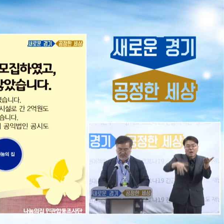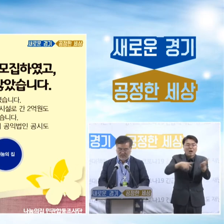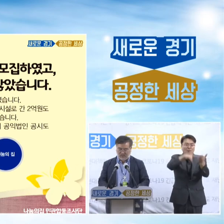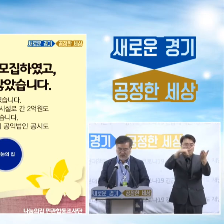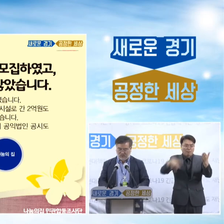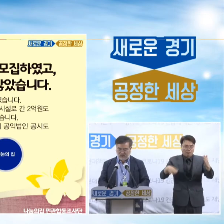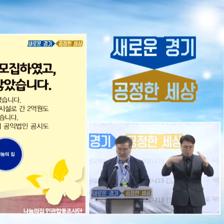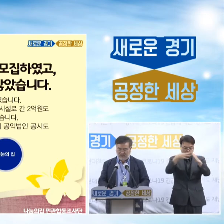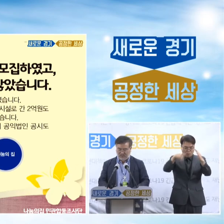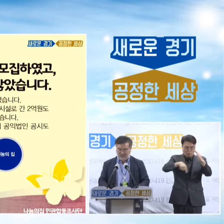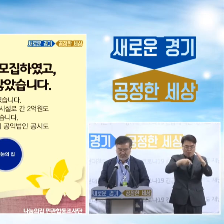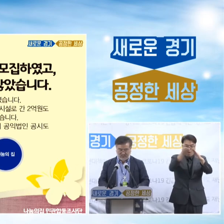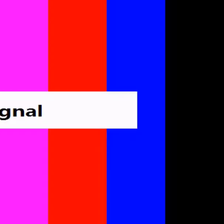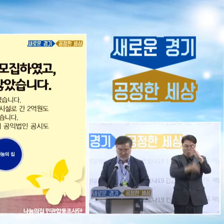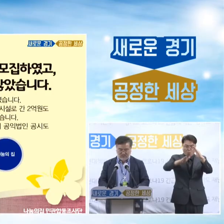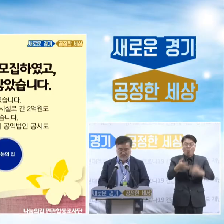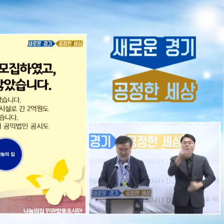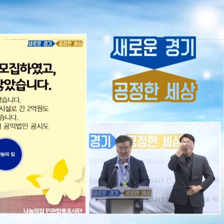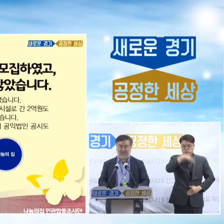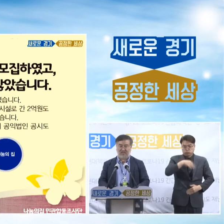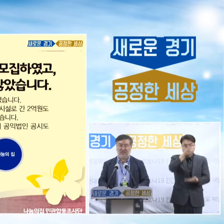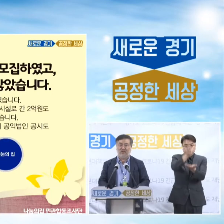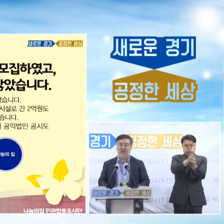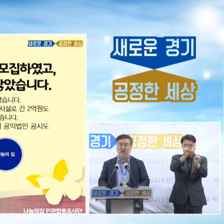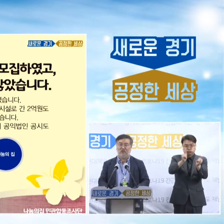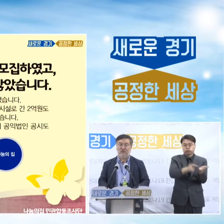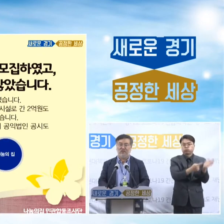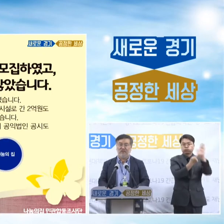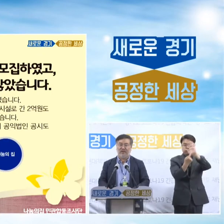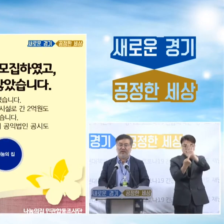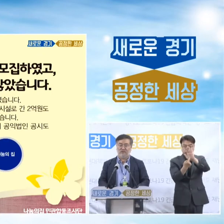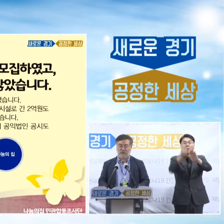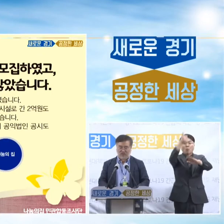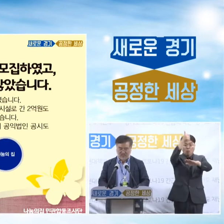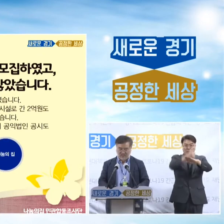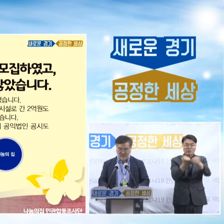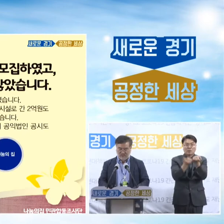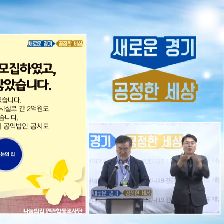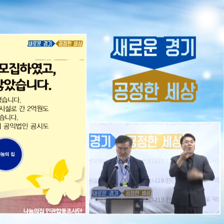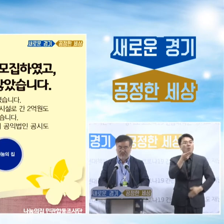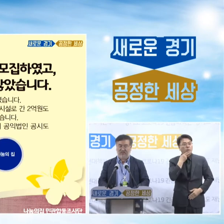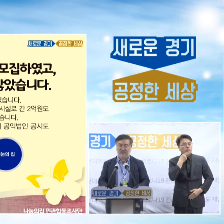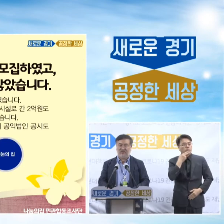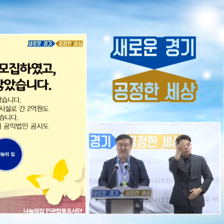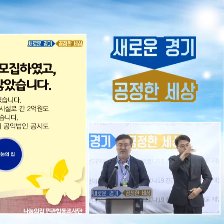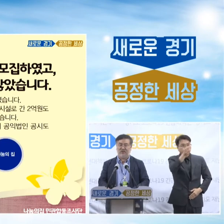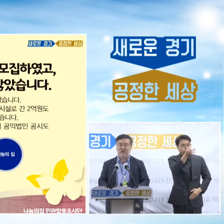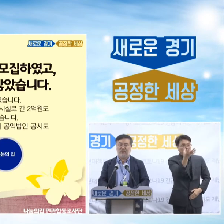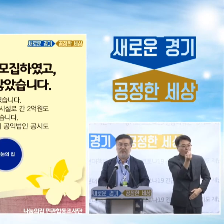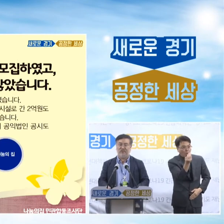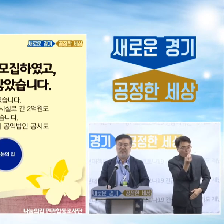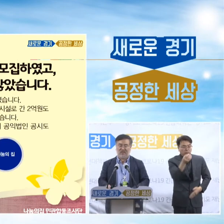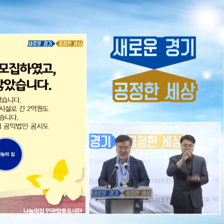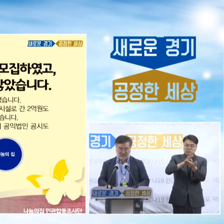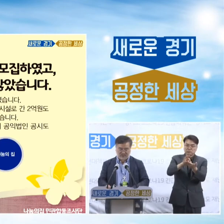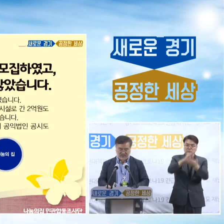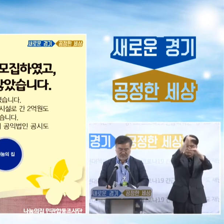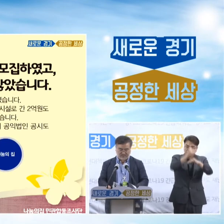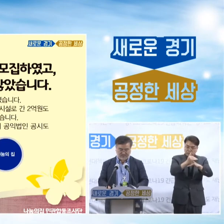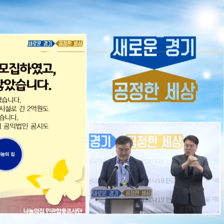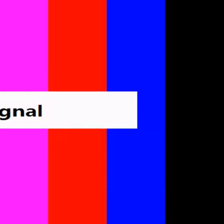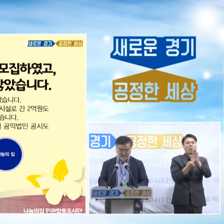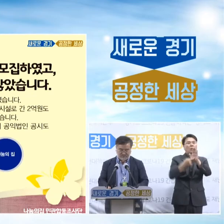홈페이지에 공익법인 결산서 등에 공시도 하지 않아 후원금의 액수와 사용내역 등이 제대로 공개되지